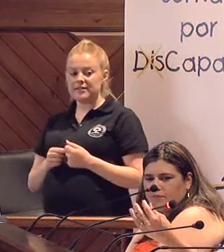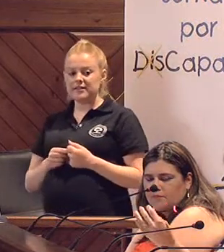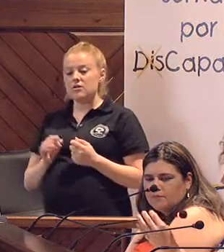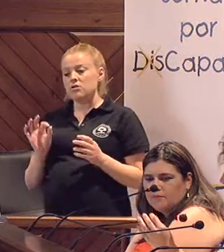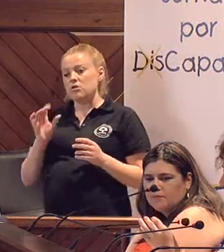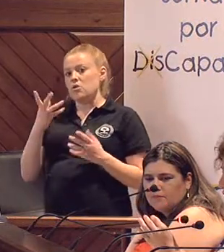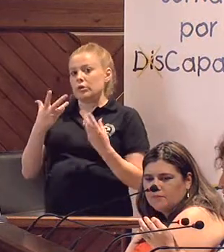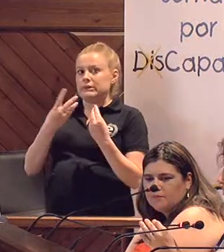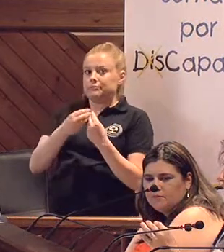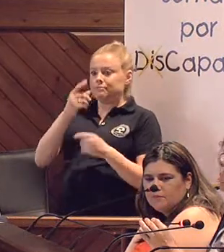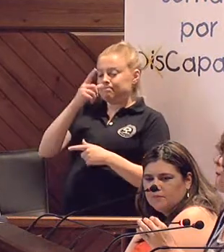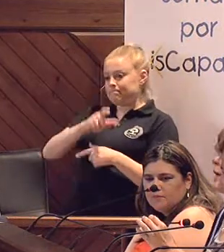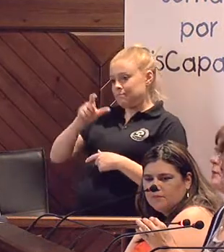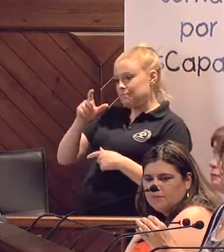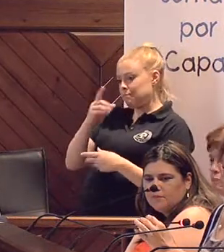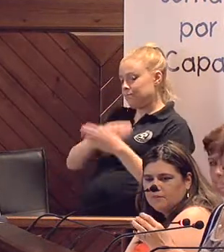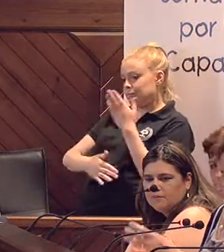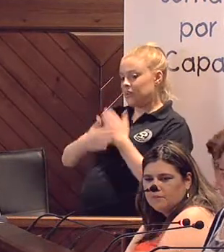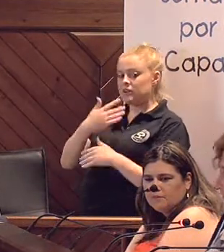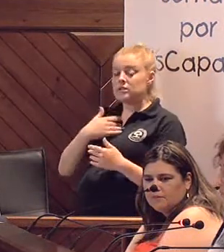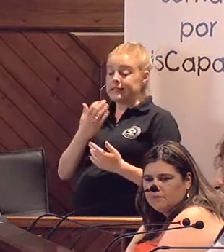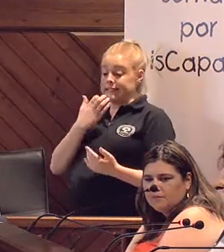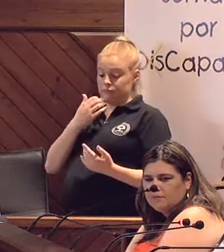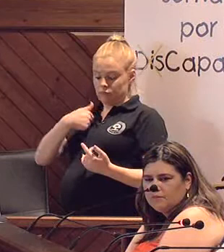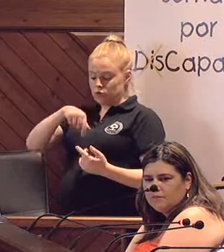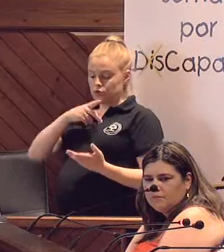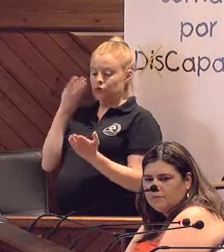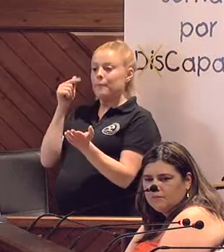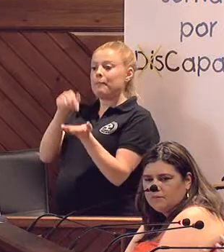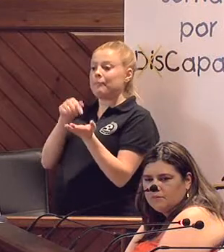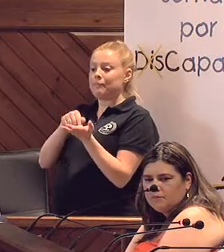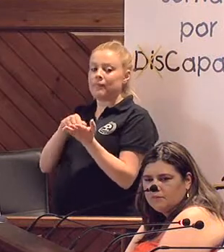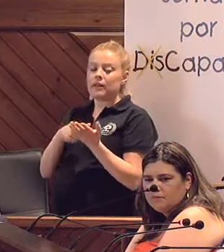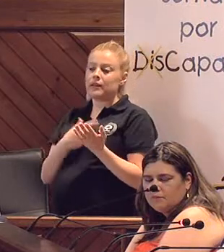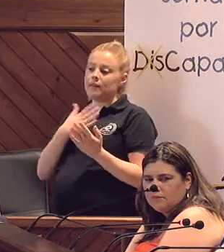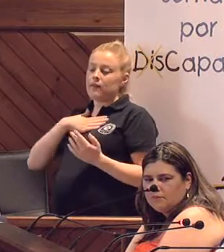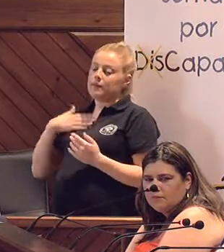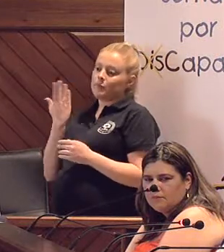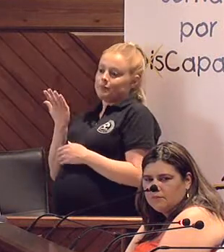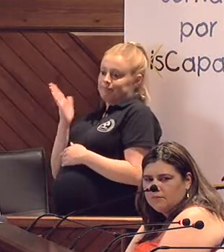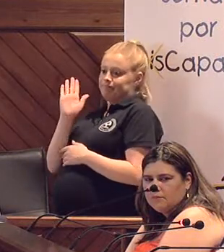hay una cosa que sí nosotros, a través de esta reivindicación o alegato, queríamos dar a conocer.